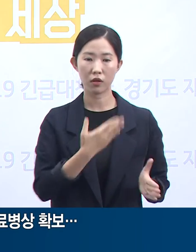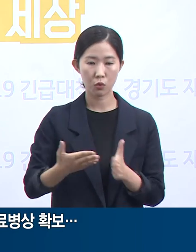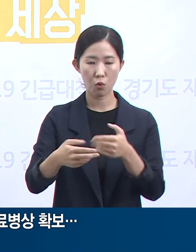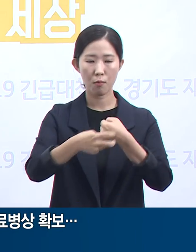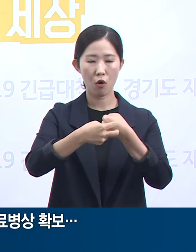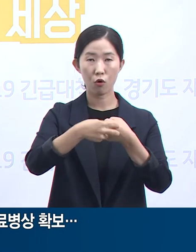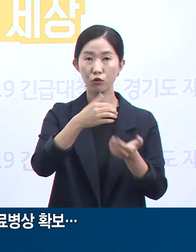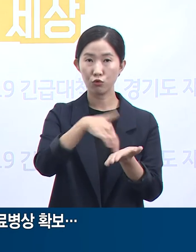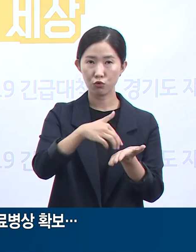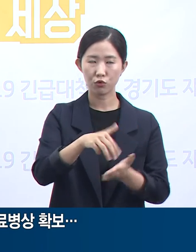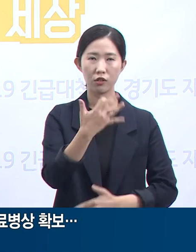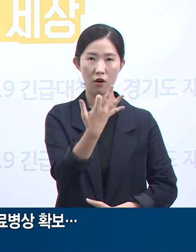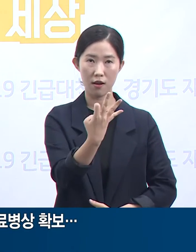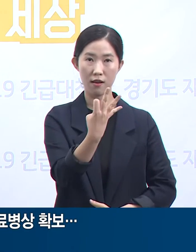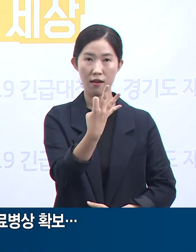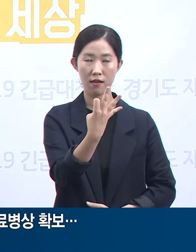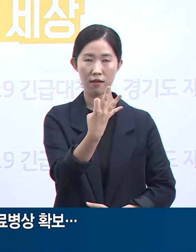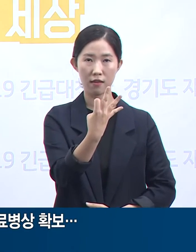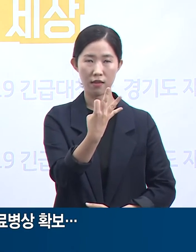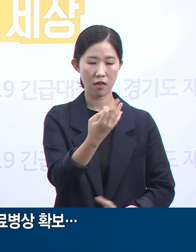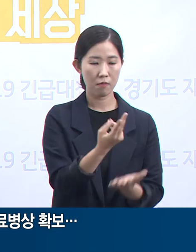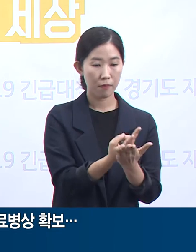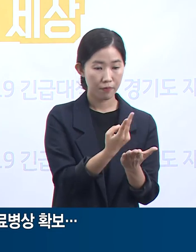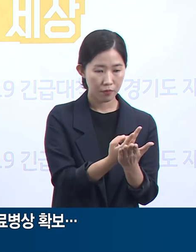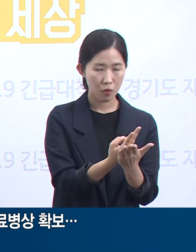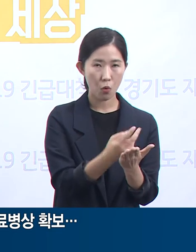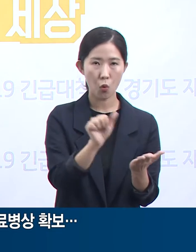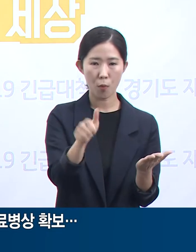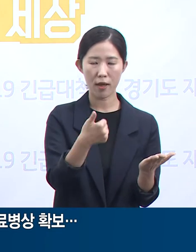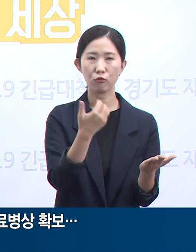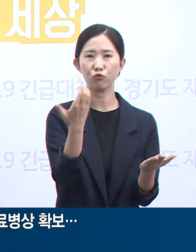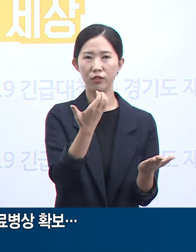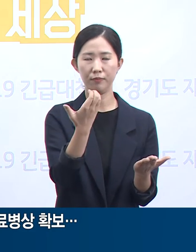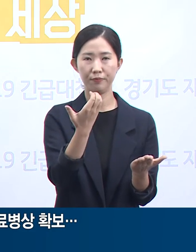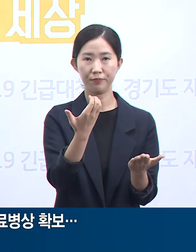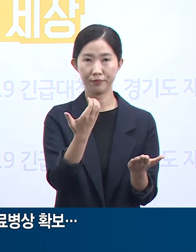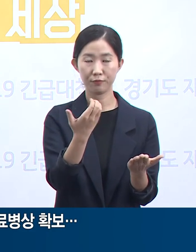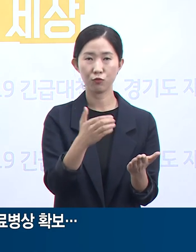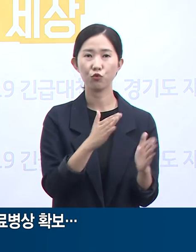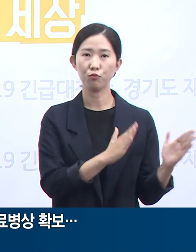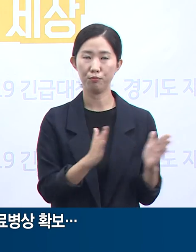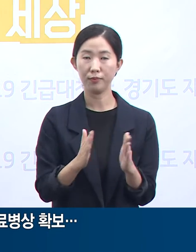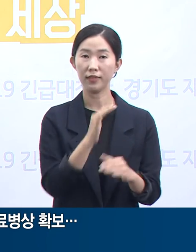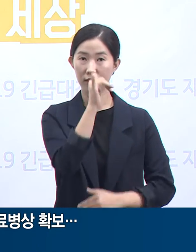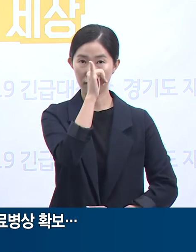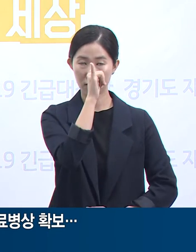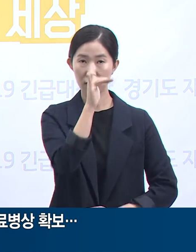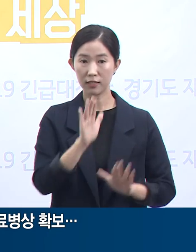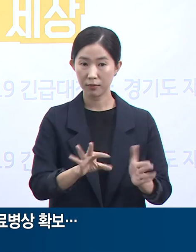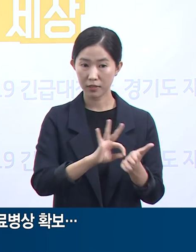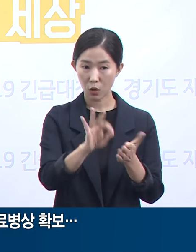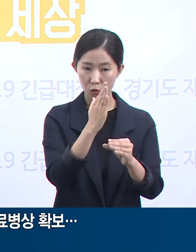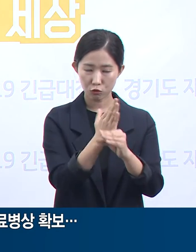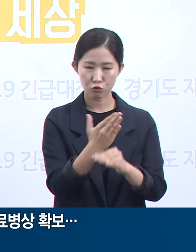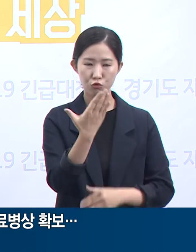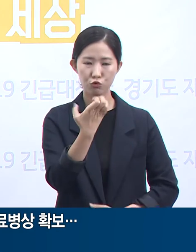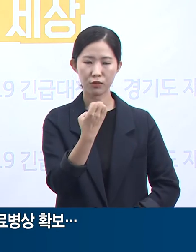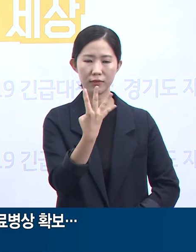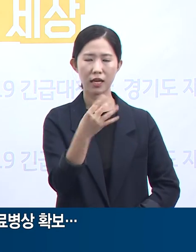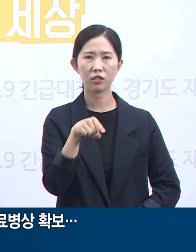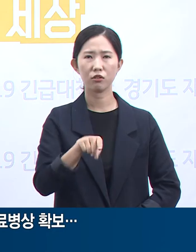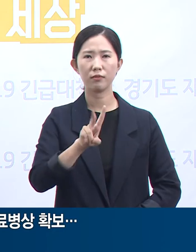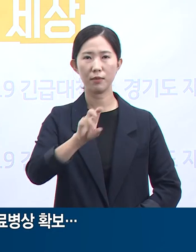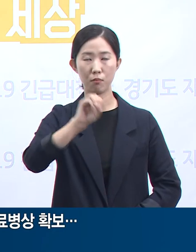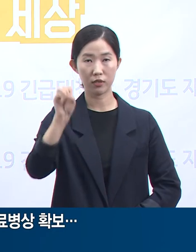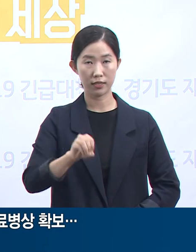병원에 590개의 확진자 치료 병상을 확보하고 있습니다. 현재 사용 중인 병상은 94.2%인